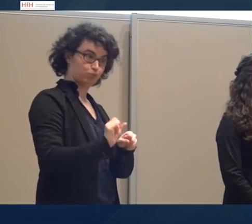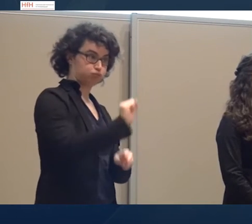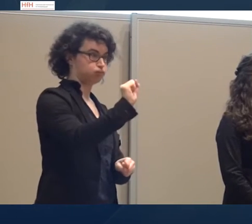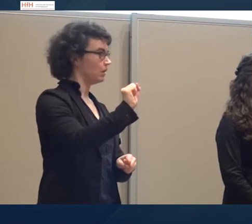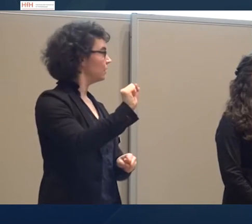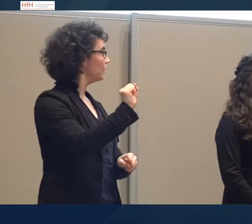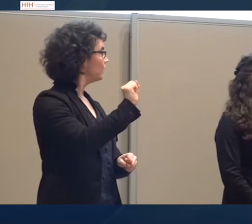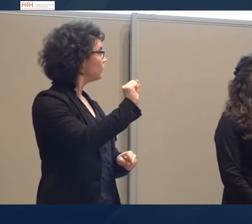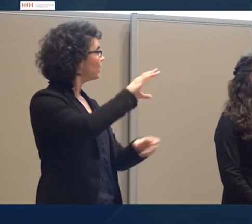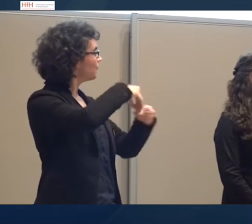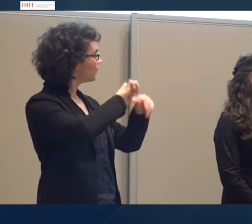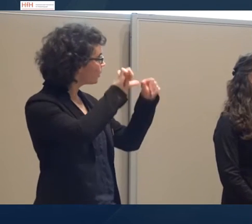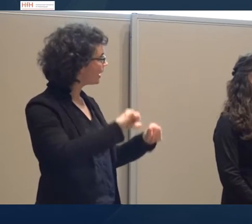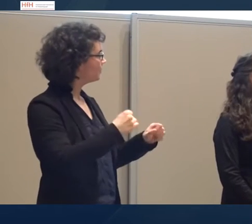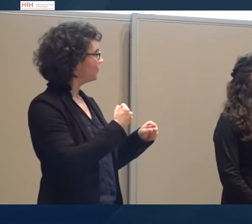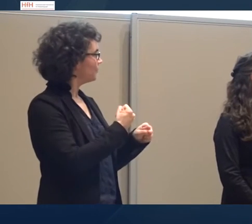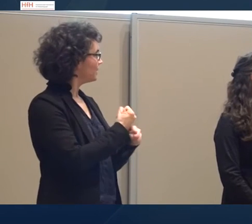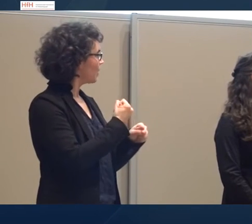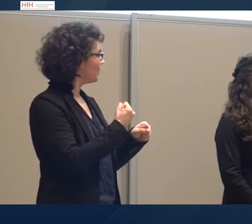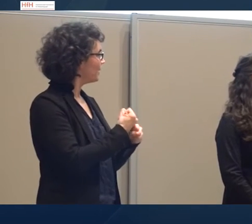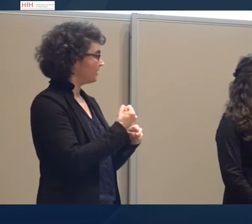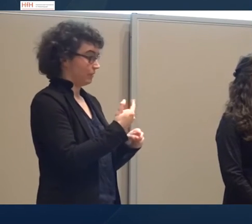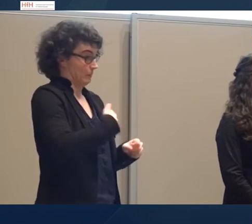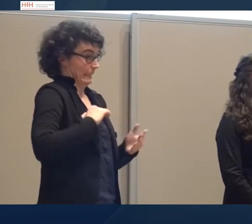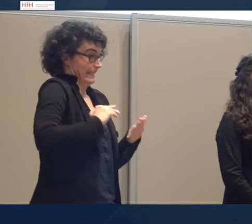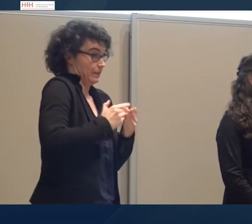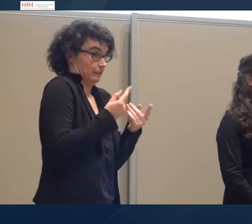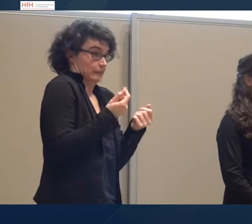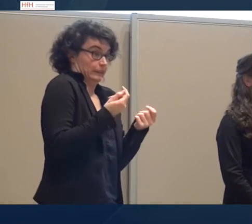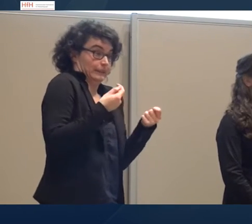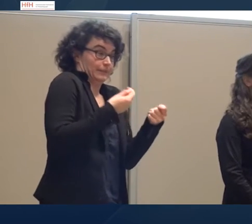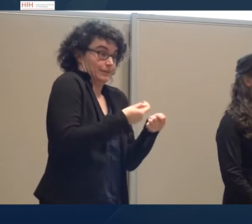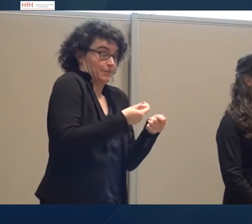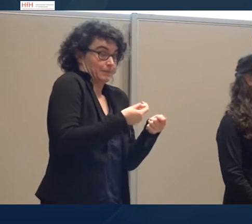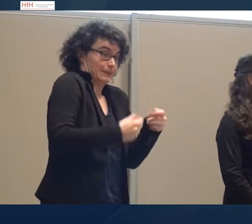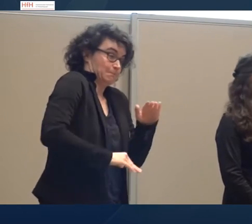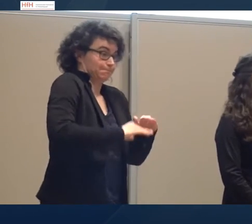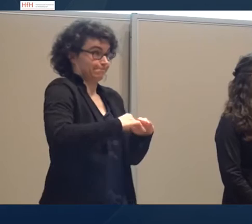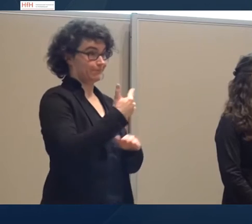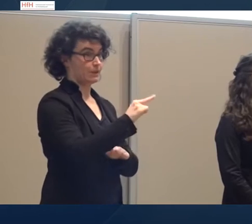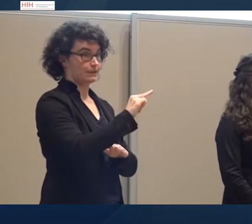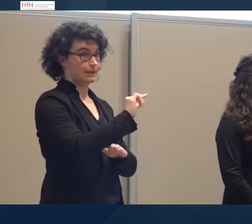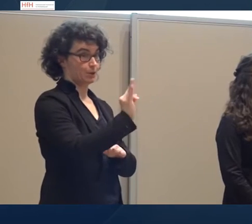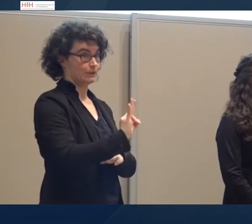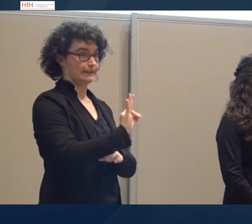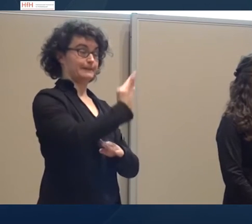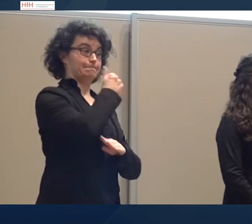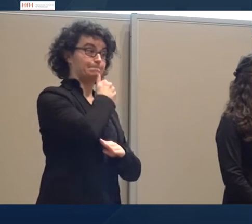Projekt, konnten nicht mehr finanzieren bis jetzt, mit 20%. Dabei